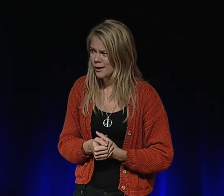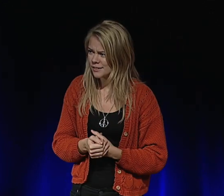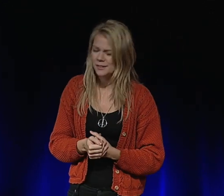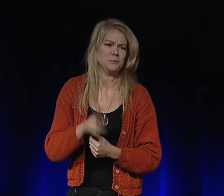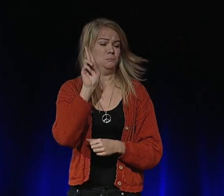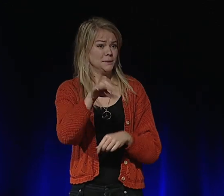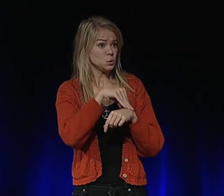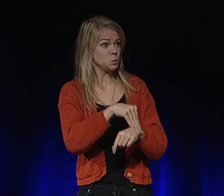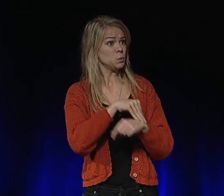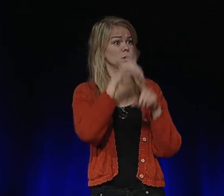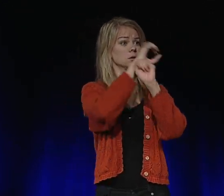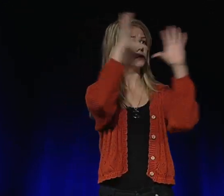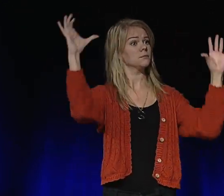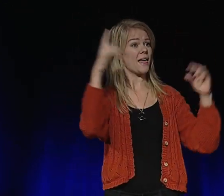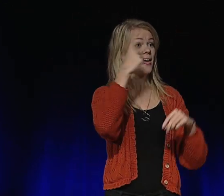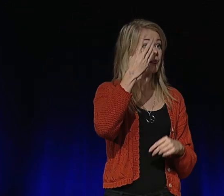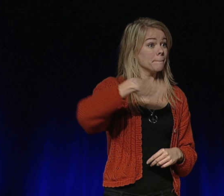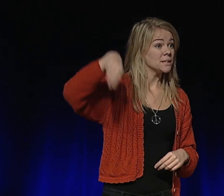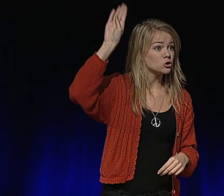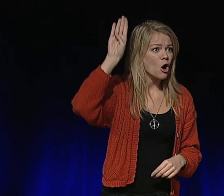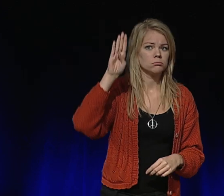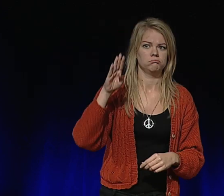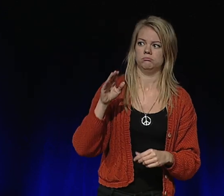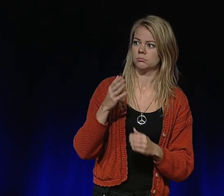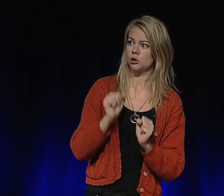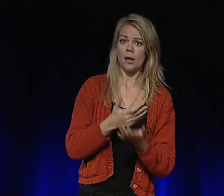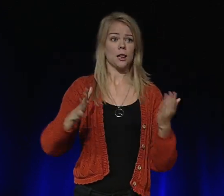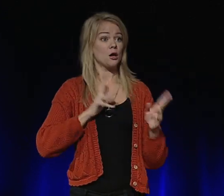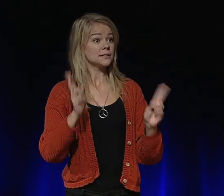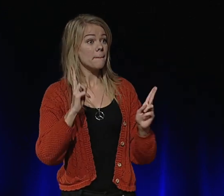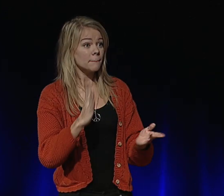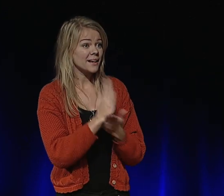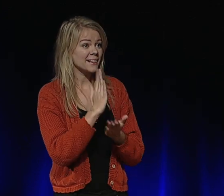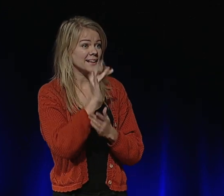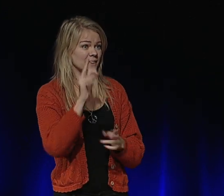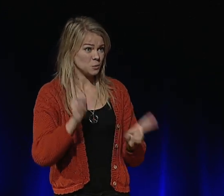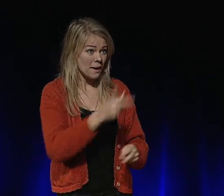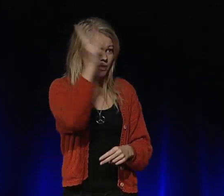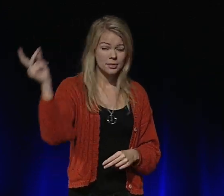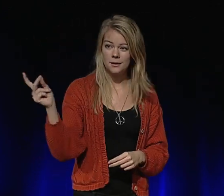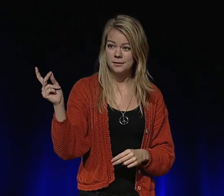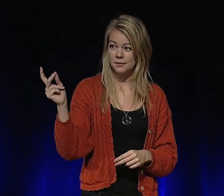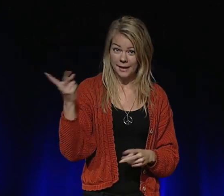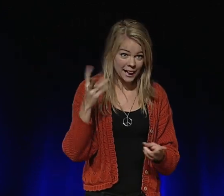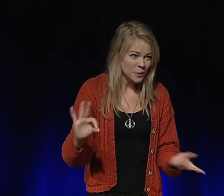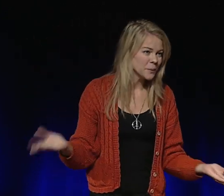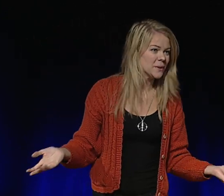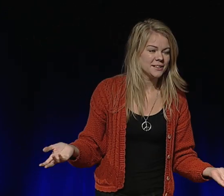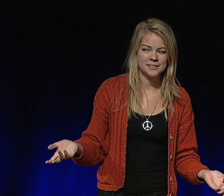miljard! Det är ju helt absurt att en miljard inte skulle ha samma rättigheter som alla andra,